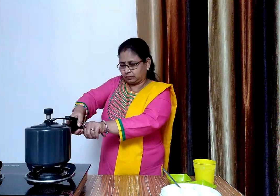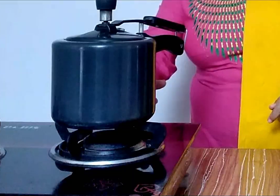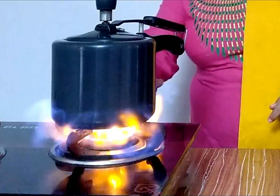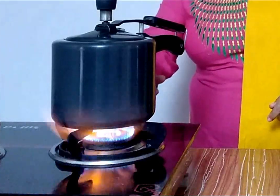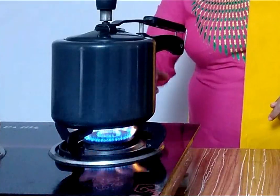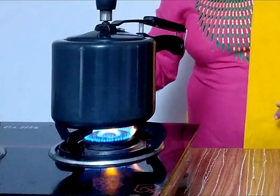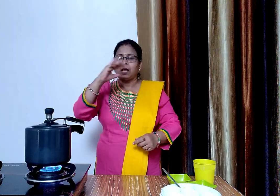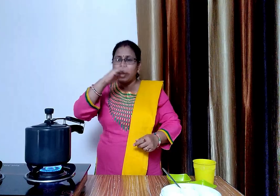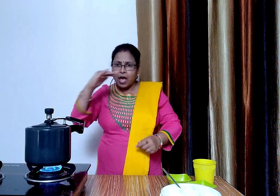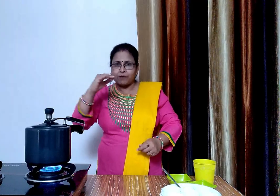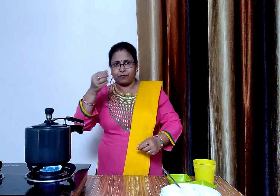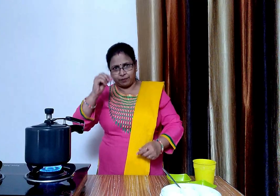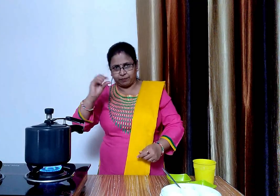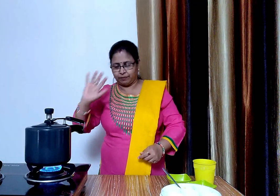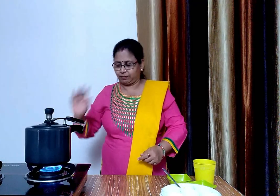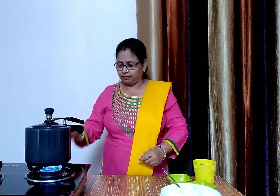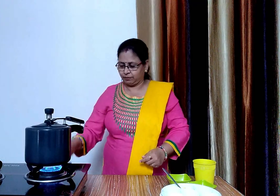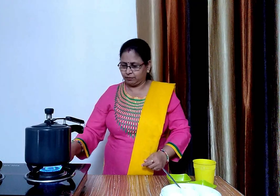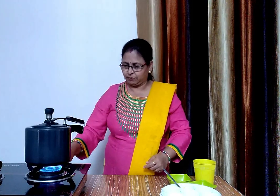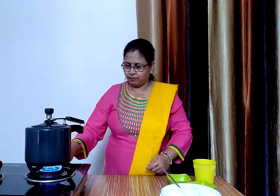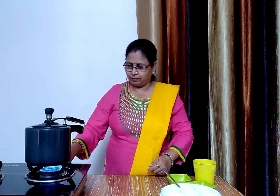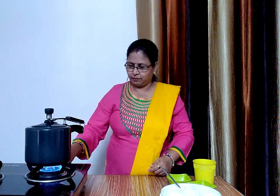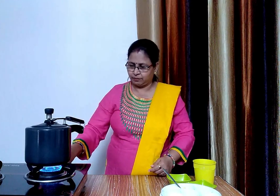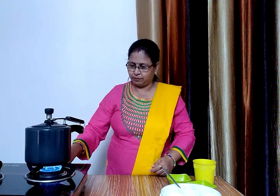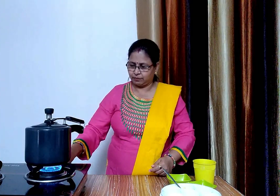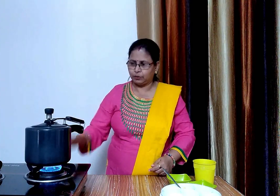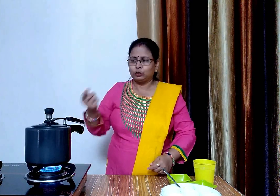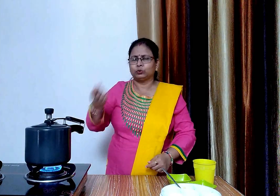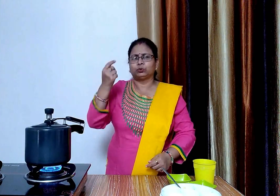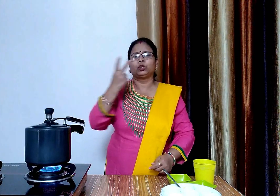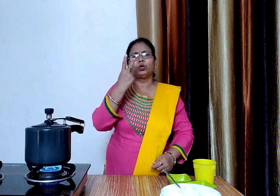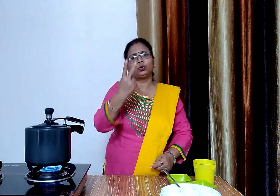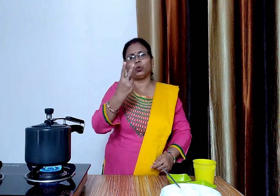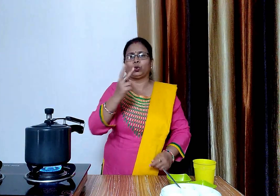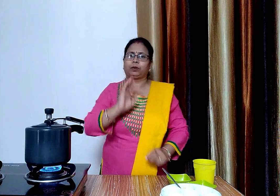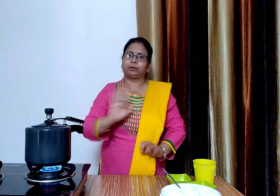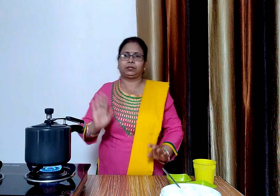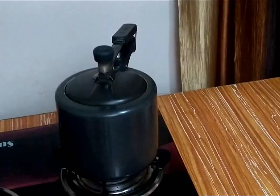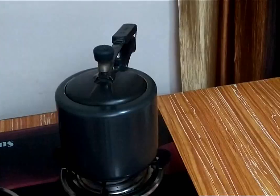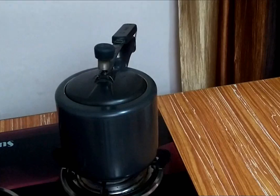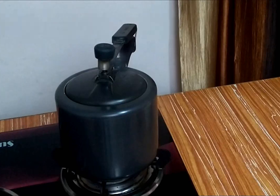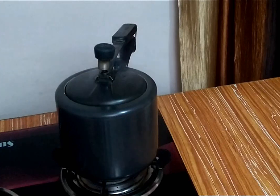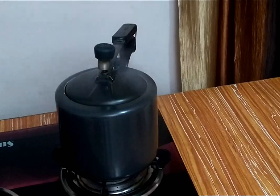अब गैस ओन करेंगे मीडियम फ्लेम पर रखेंगे और दो सीटी आने तक पकने देंगे